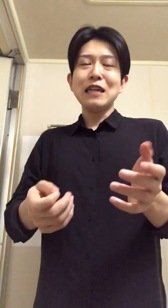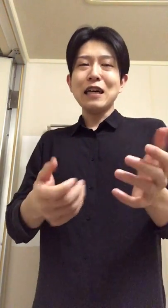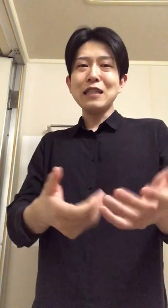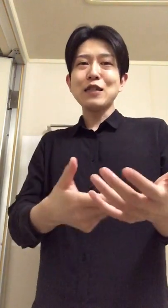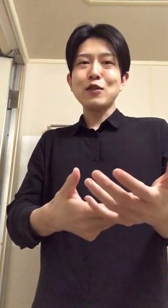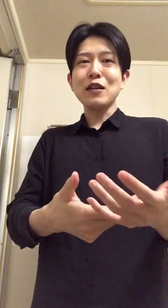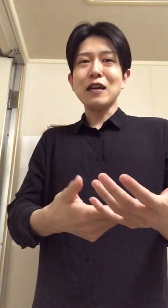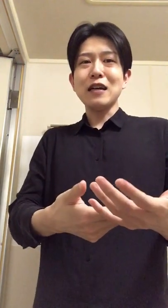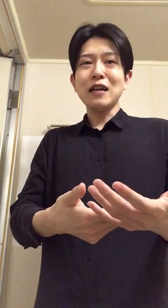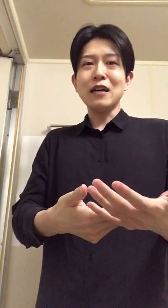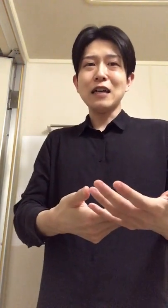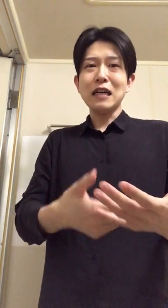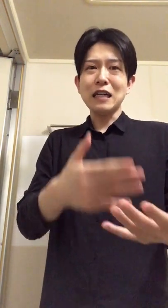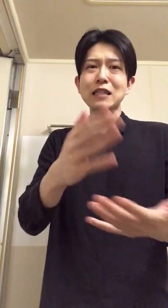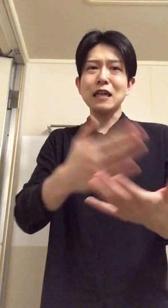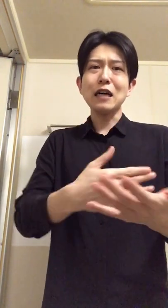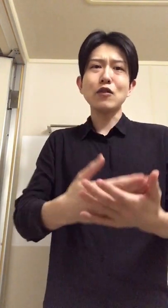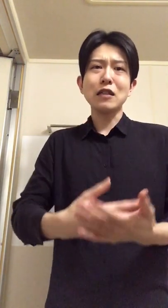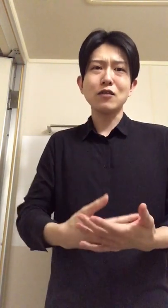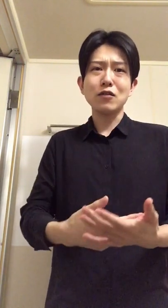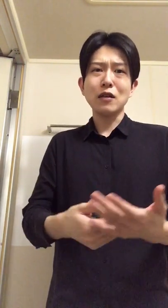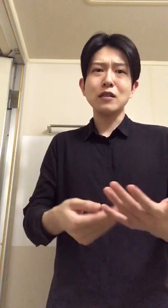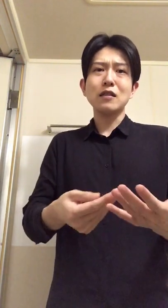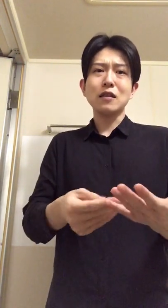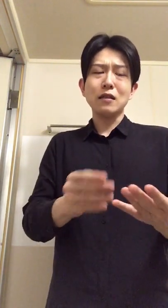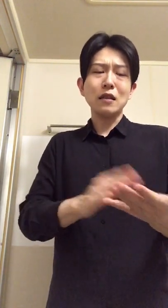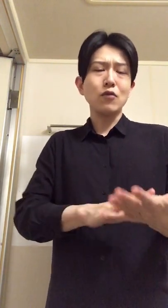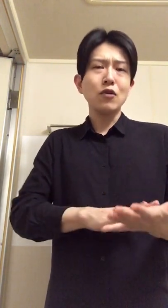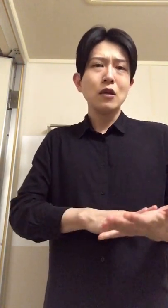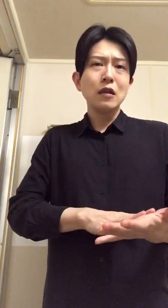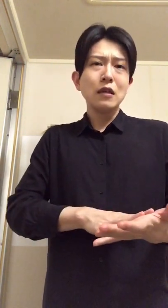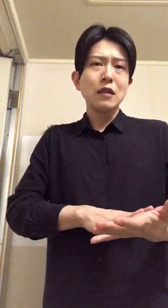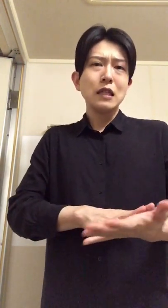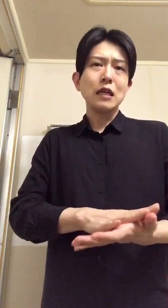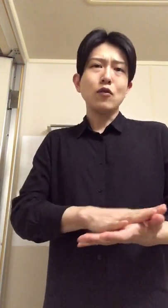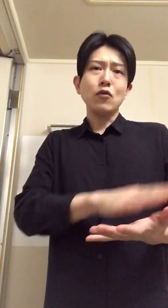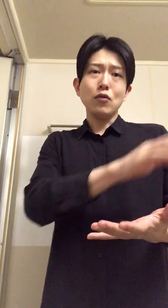あれじゃんなんかあれじゃん角が立つかあれじゃんなんかこうなんかこう